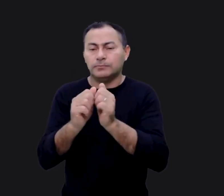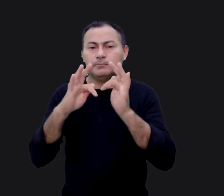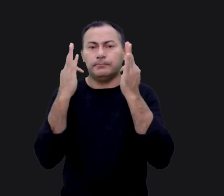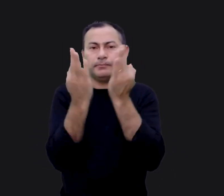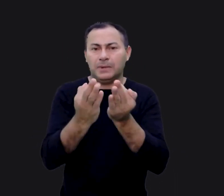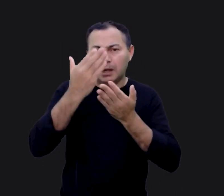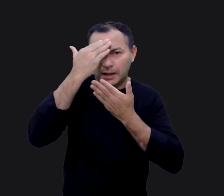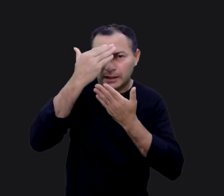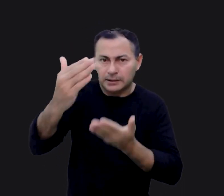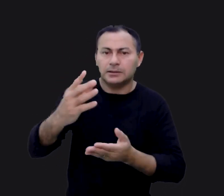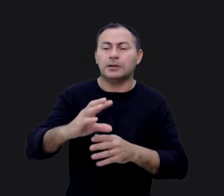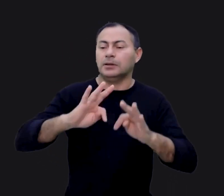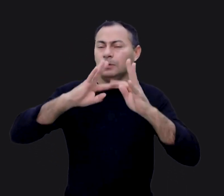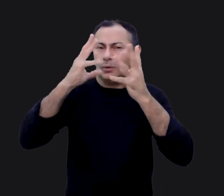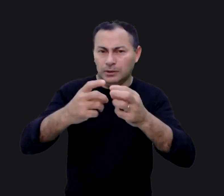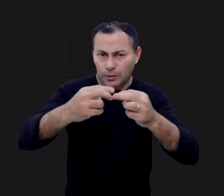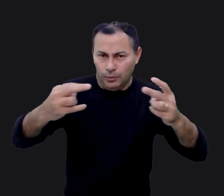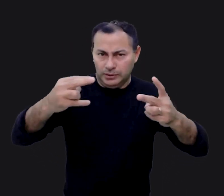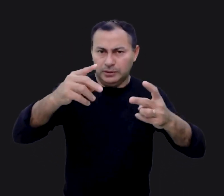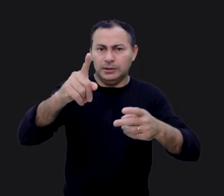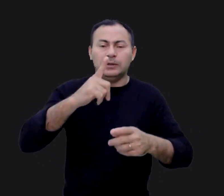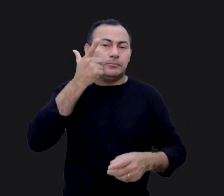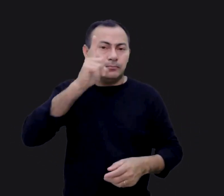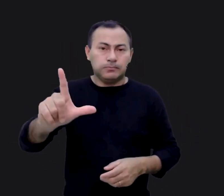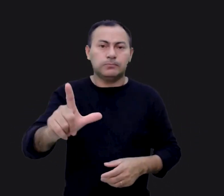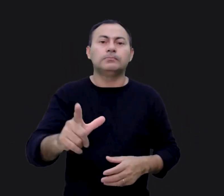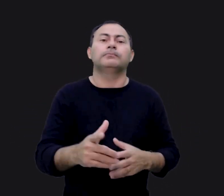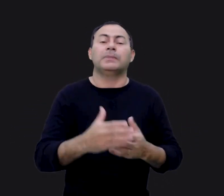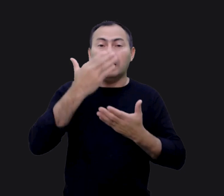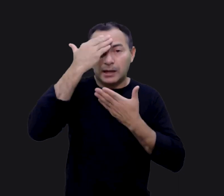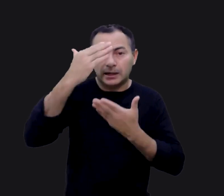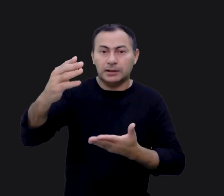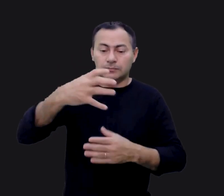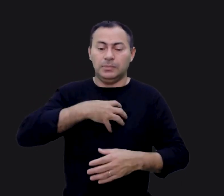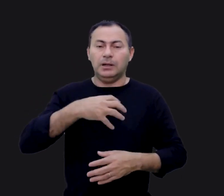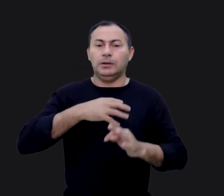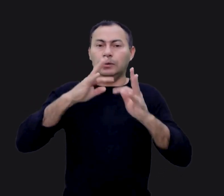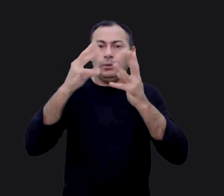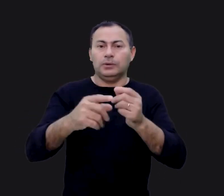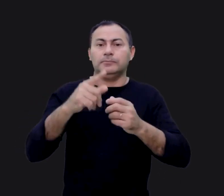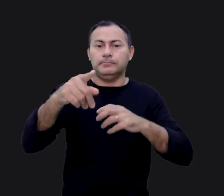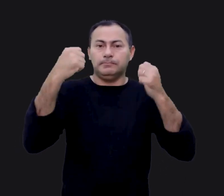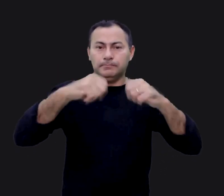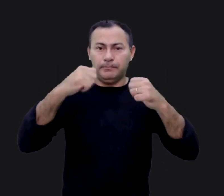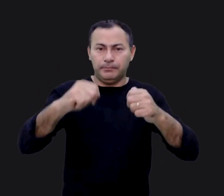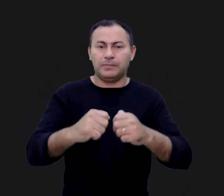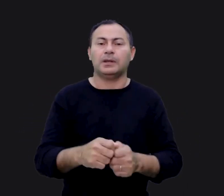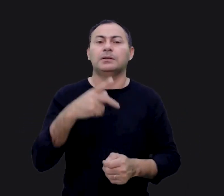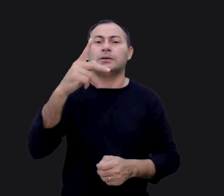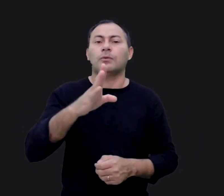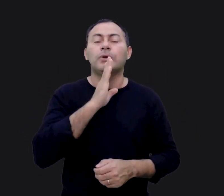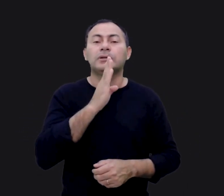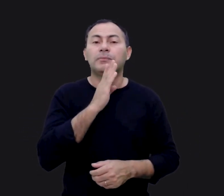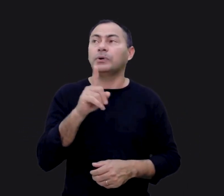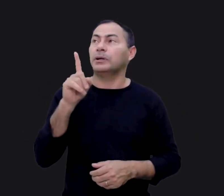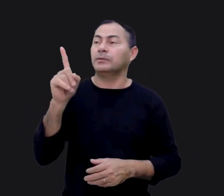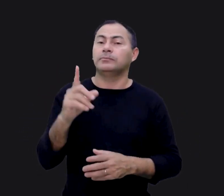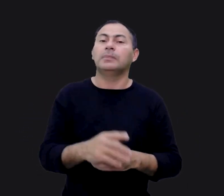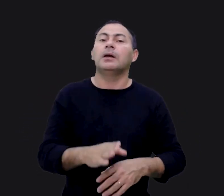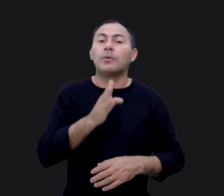família. Agradeça-o por todas as coisas que você tem conquistado. Agradeça o modo como todas as suas necessidades são conhecidas por Ele.